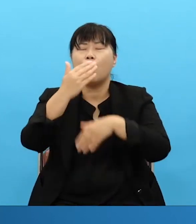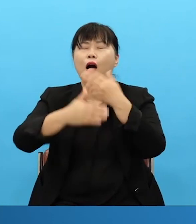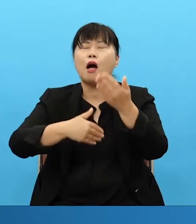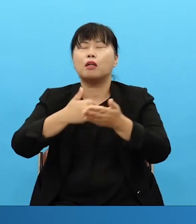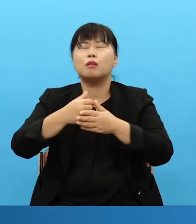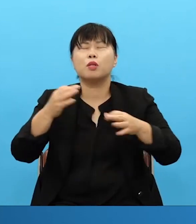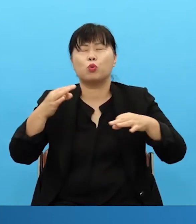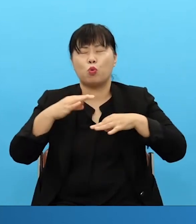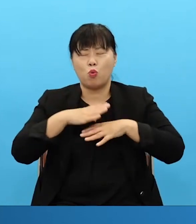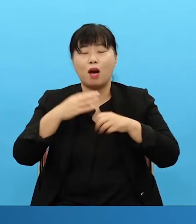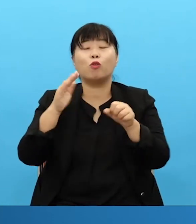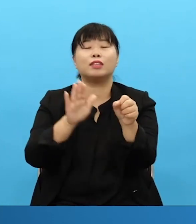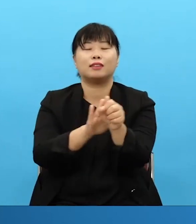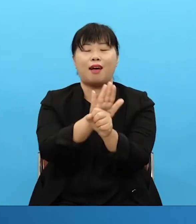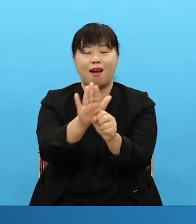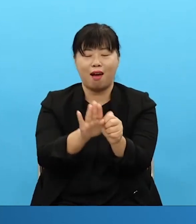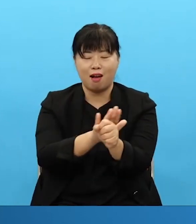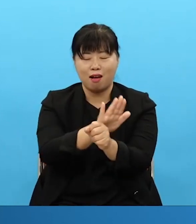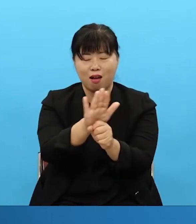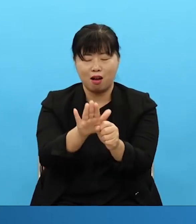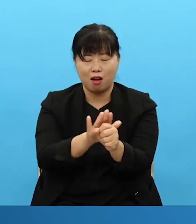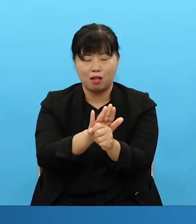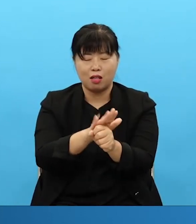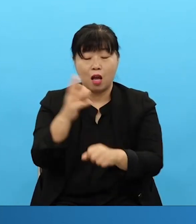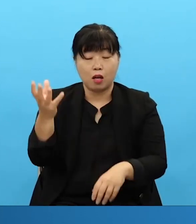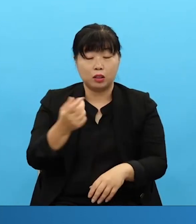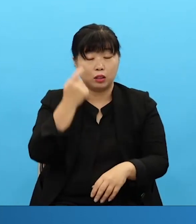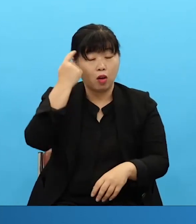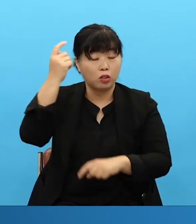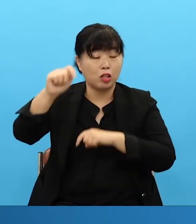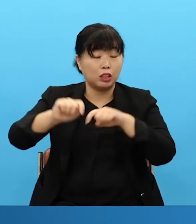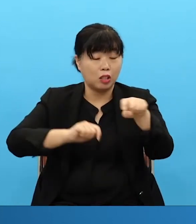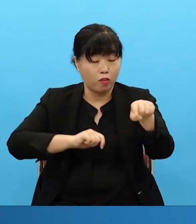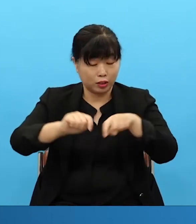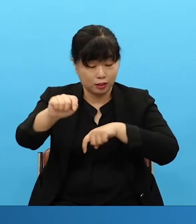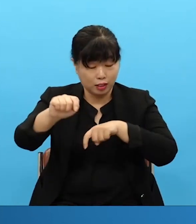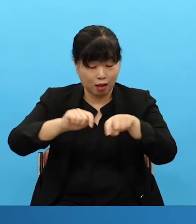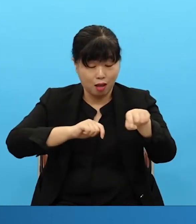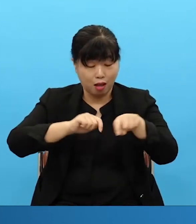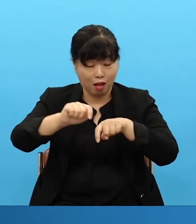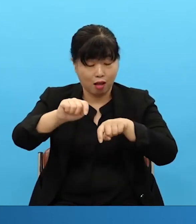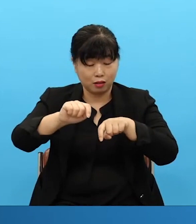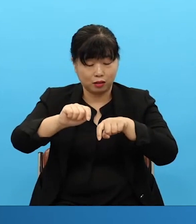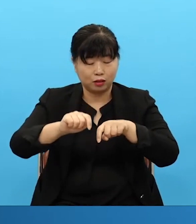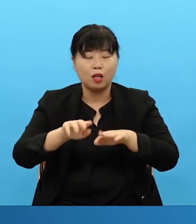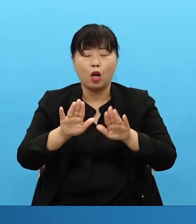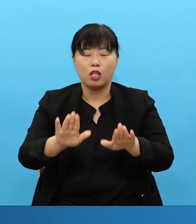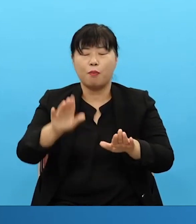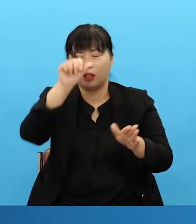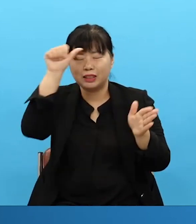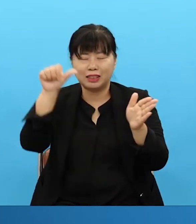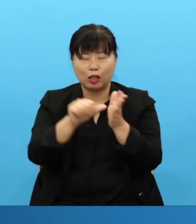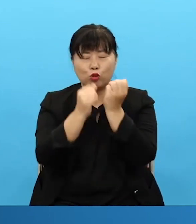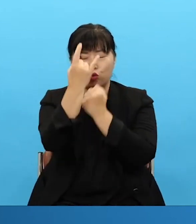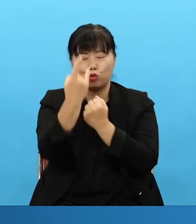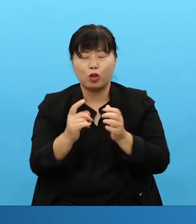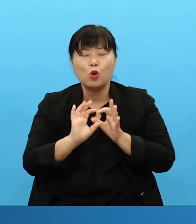놀라우신 사랑하십시오 성령님의 역사하십시오 이번 장로 예수님을 통해 주신 모든 메시지가